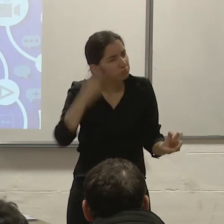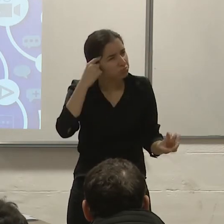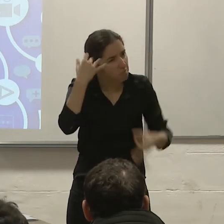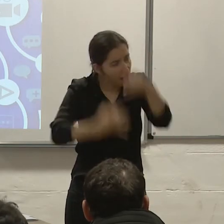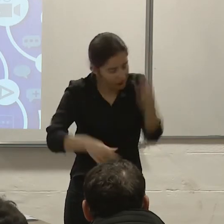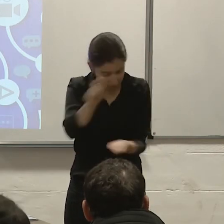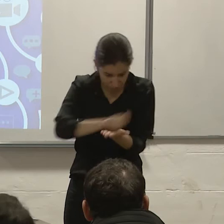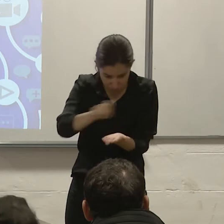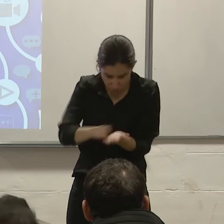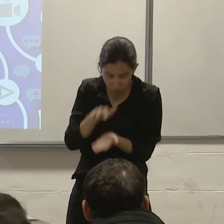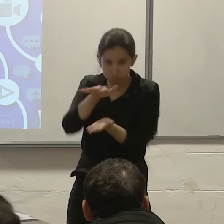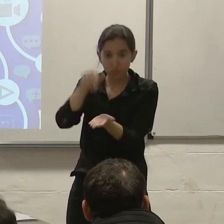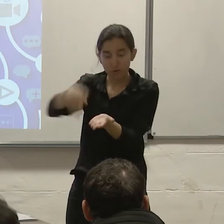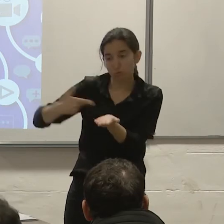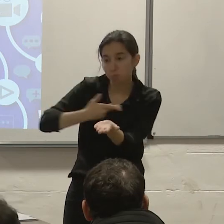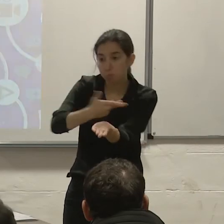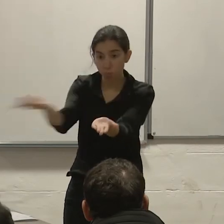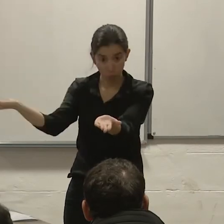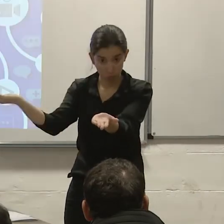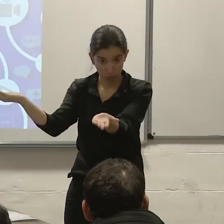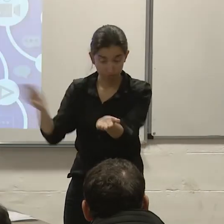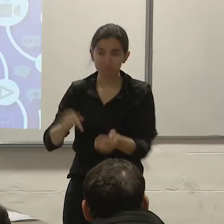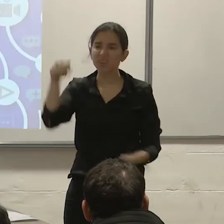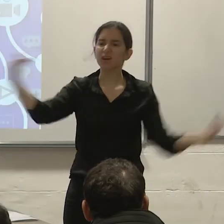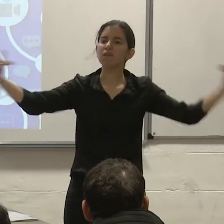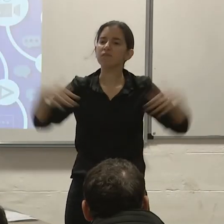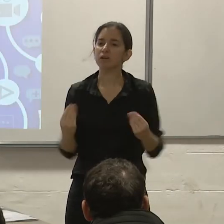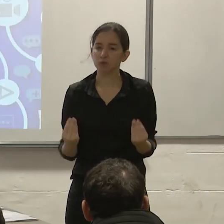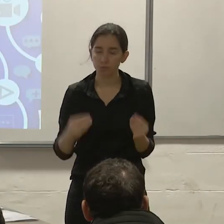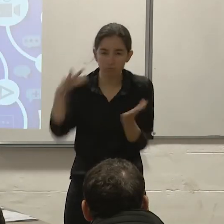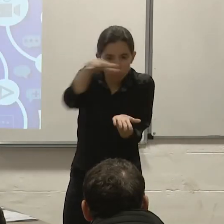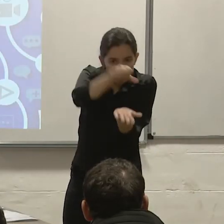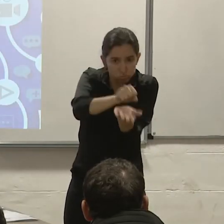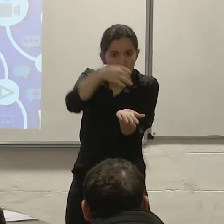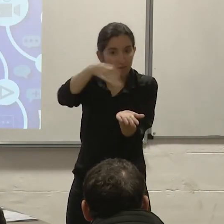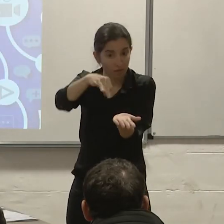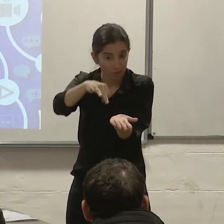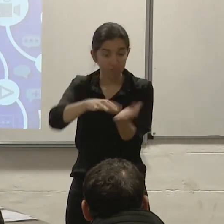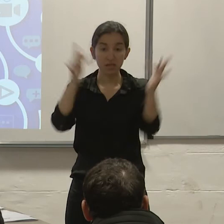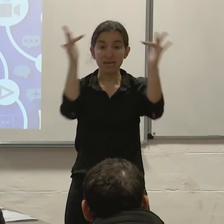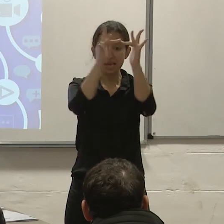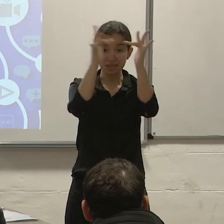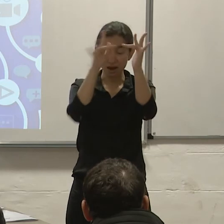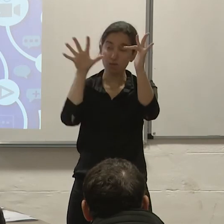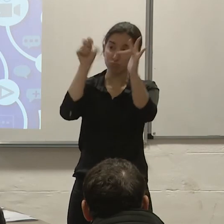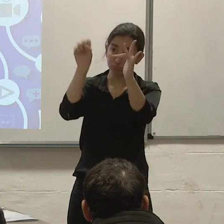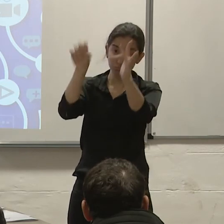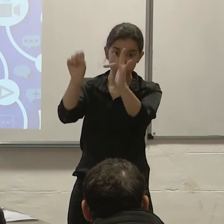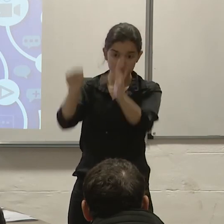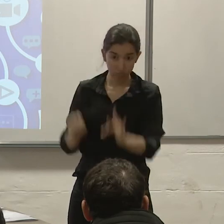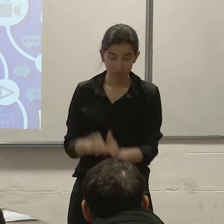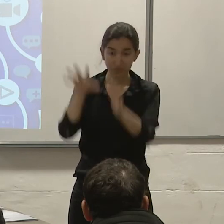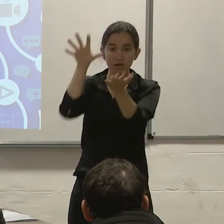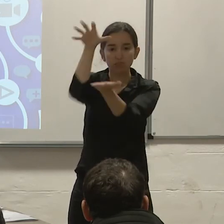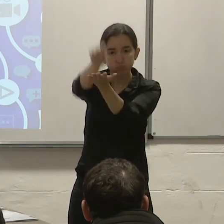realizó del 17 al 31 de julio a través de un formulario online y se inscribieron para hablar en esta audiencia pública a 64 personas